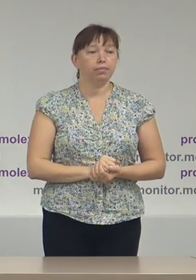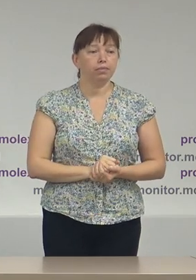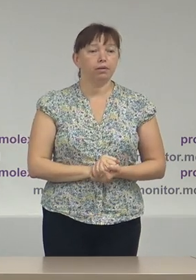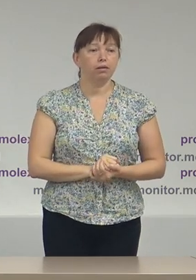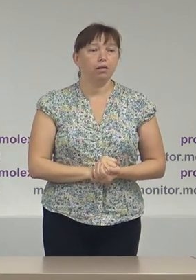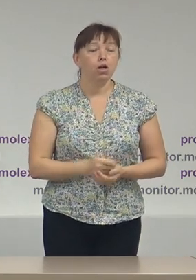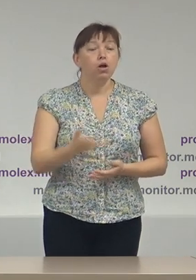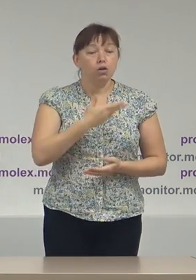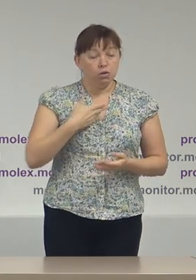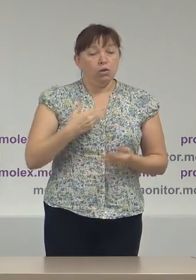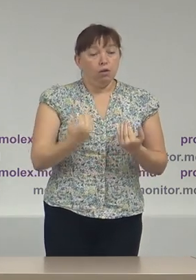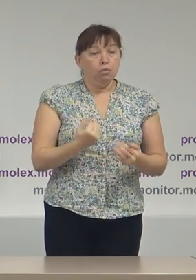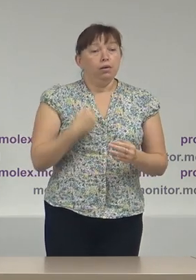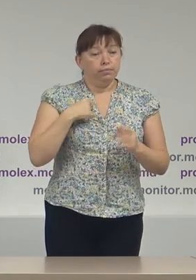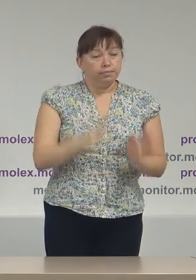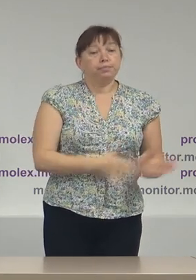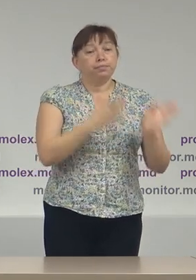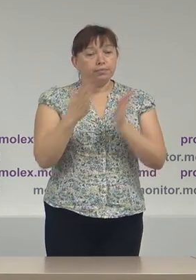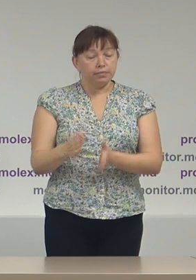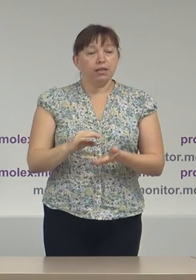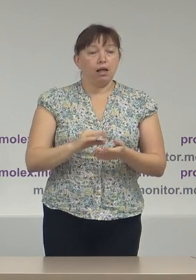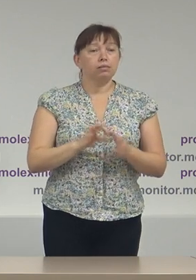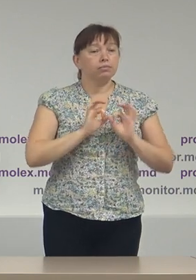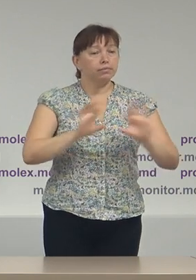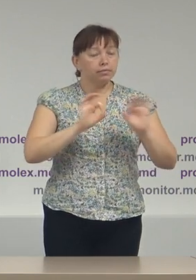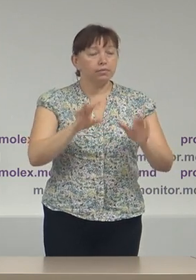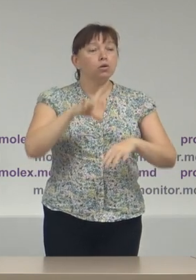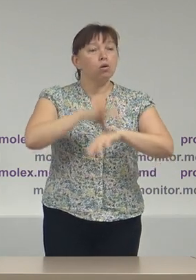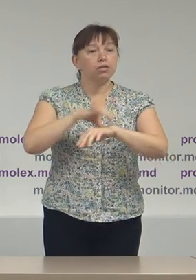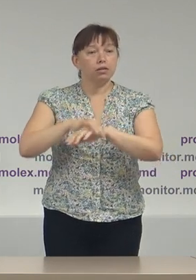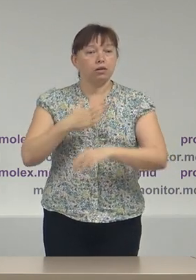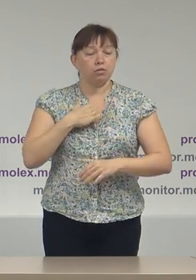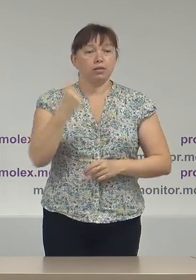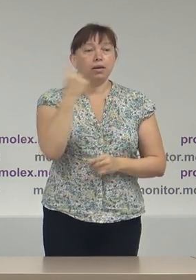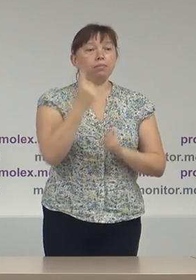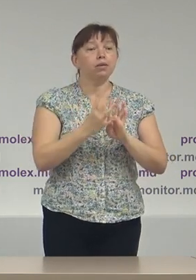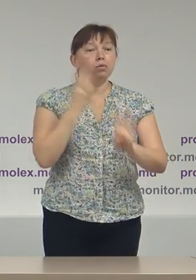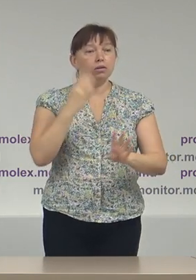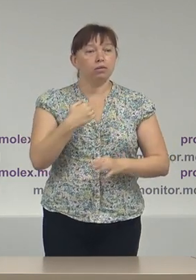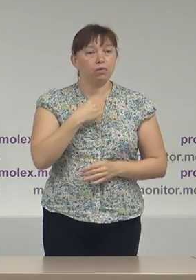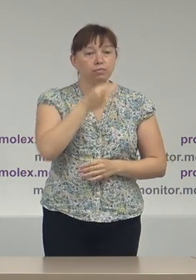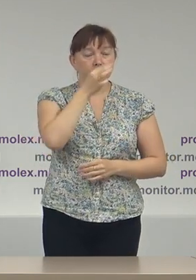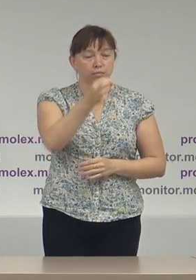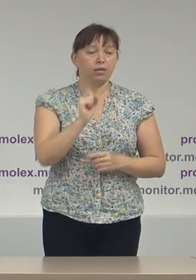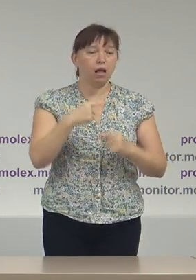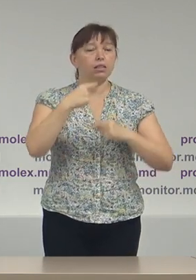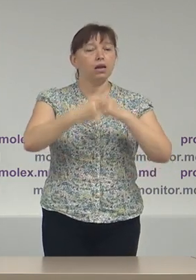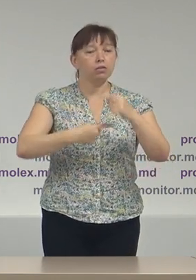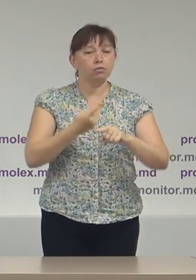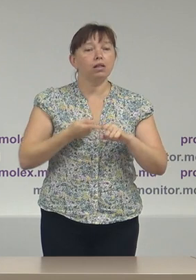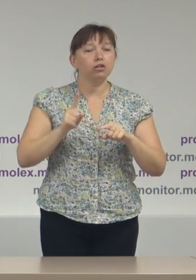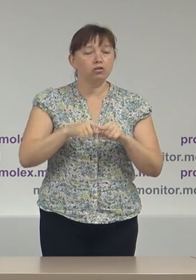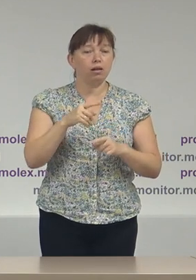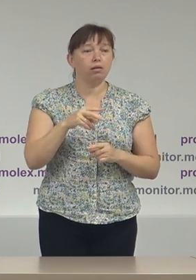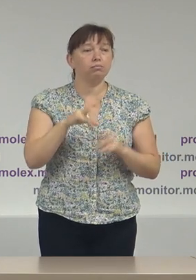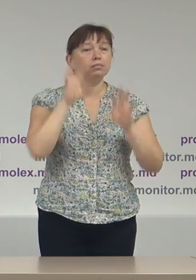Voi trece în continuare la descrierea constatărilor noastre. În primul rând, mă voi referi tradițional la acele